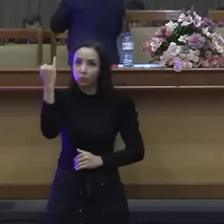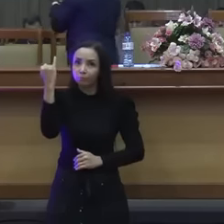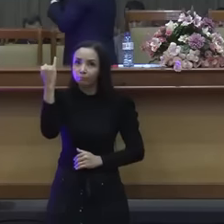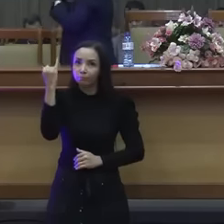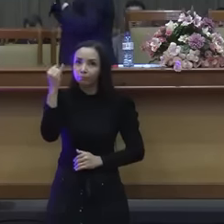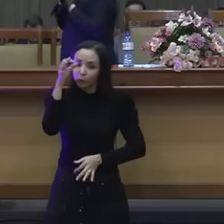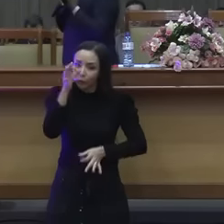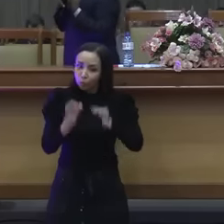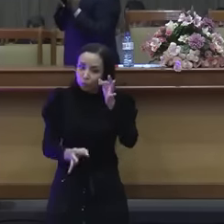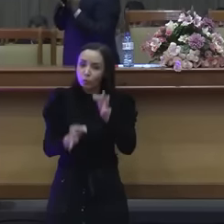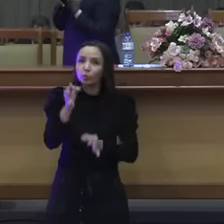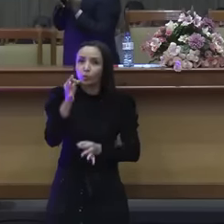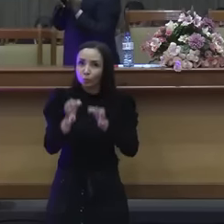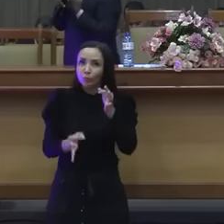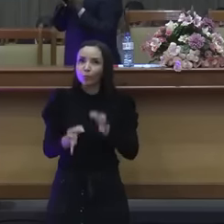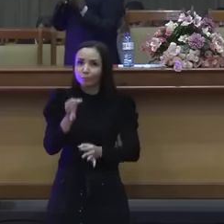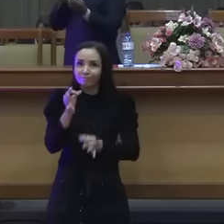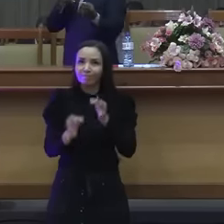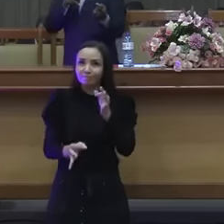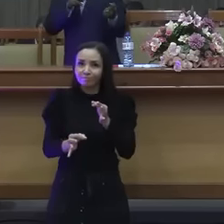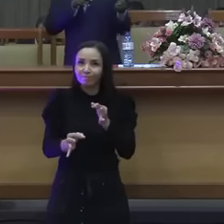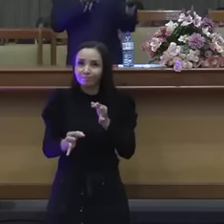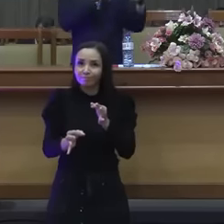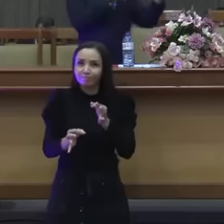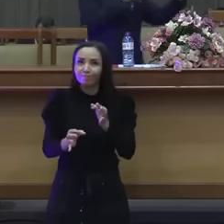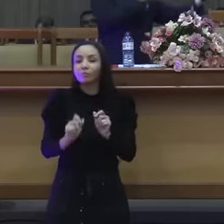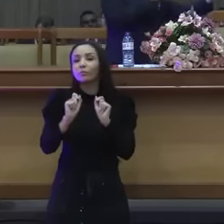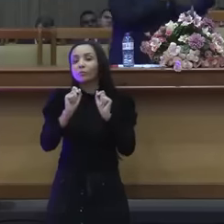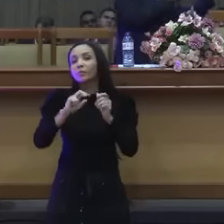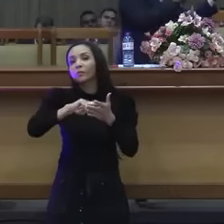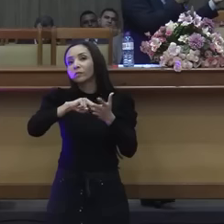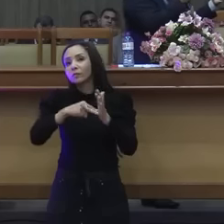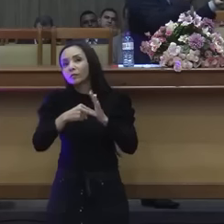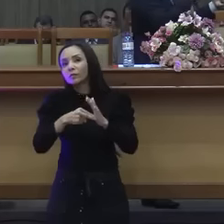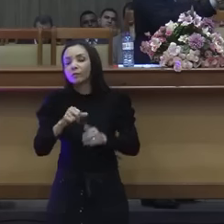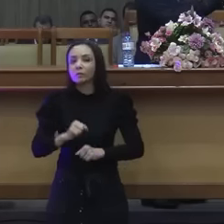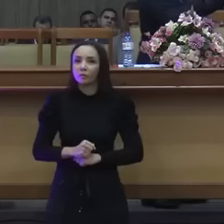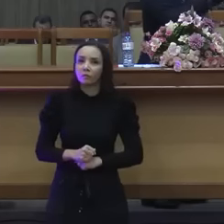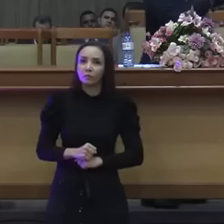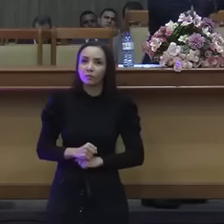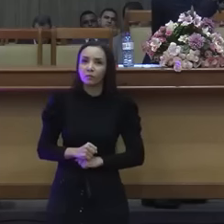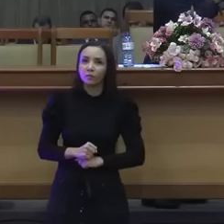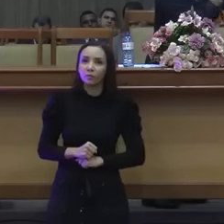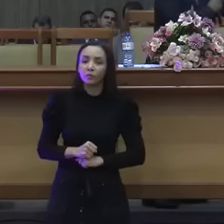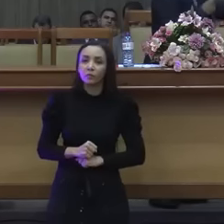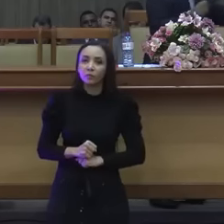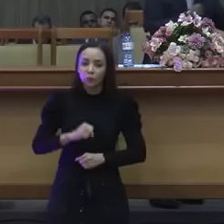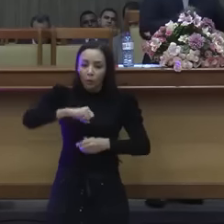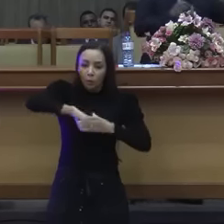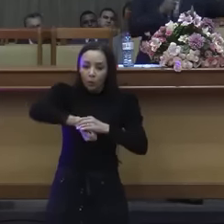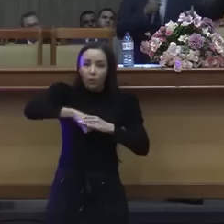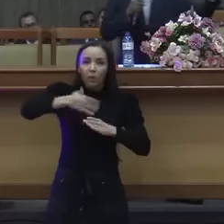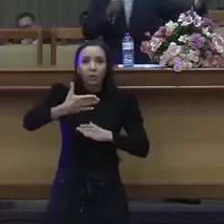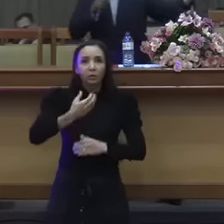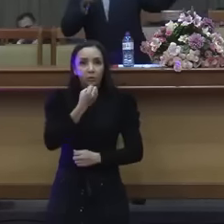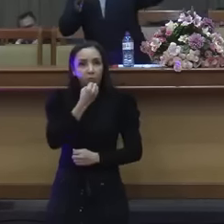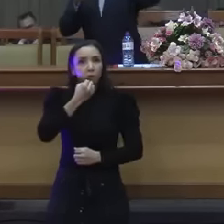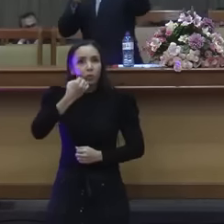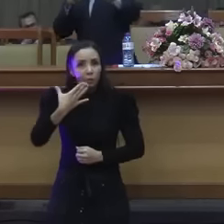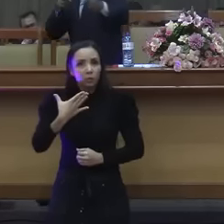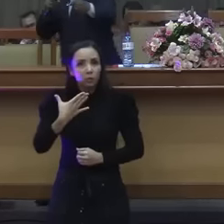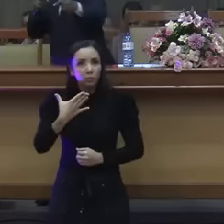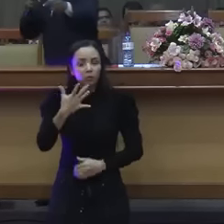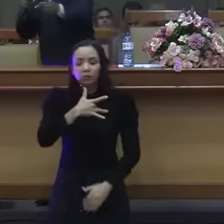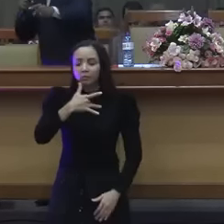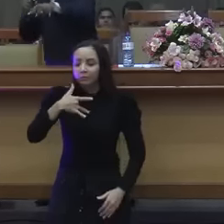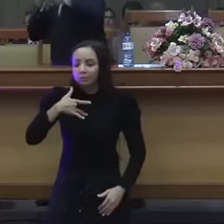costumes. Ou seja, um hábito bom, hábito bom e saudável que ele vem sendo praticado em uma